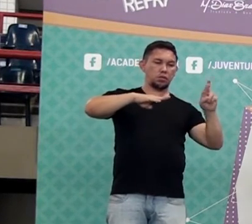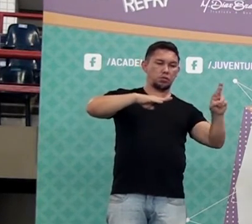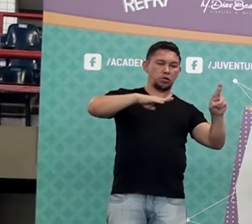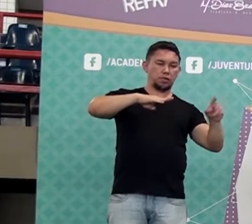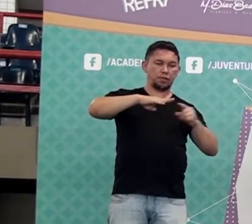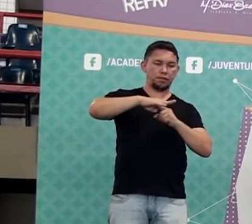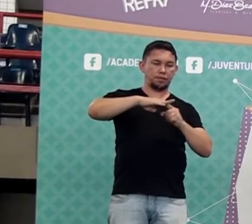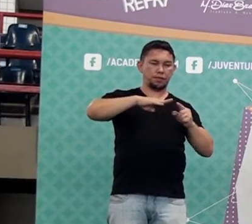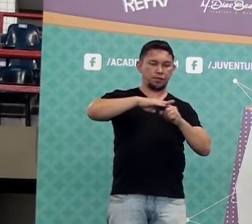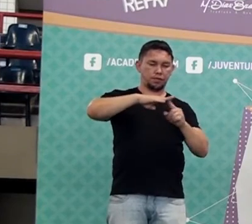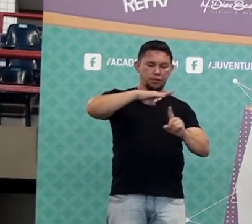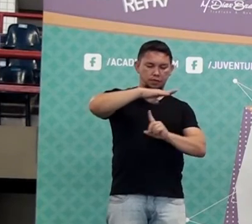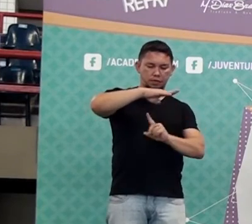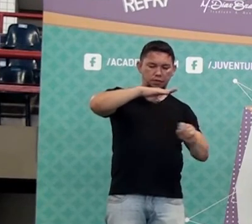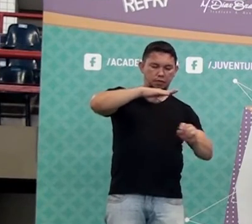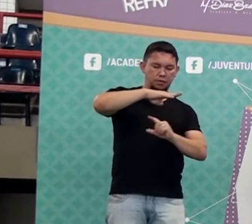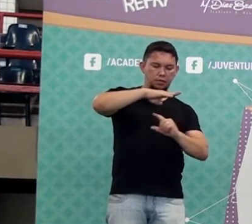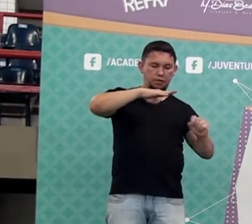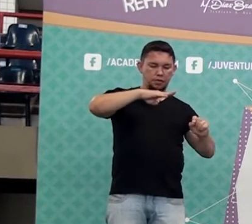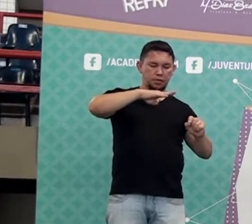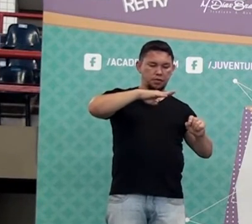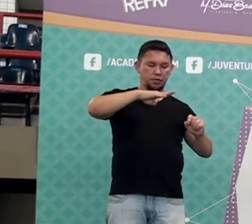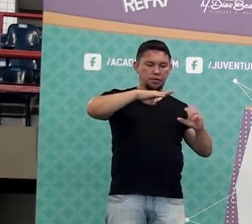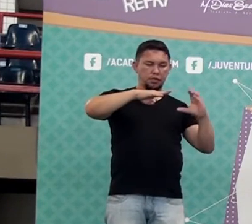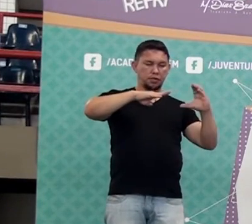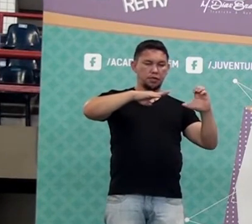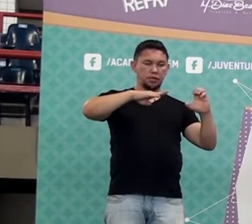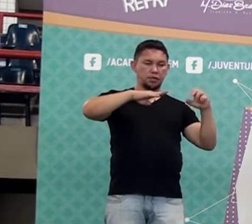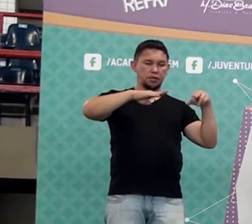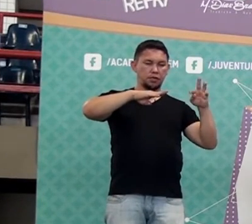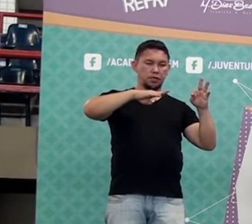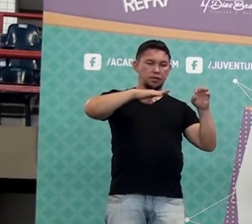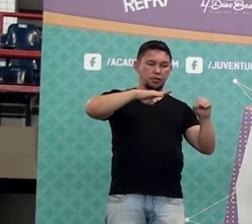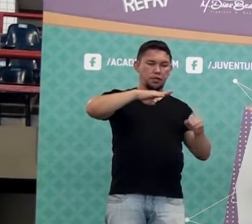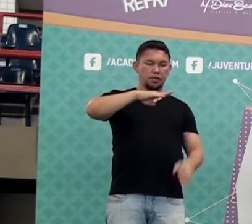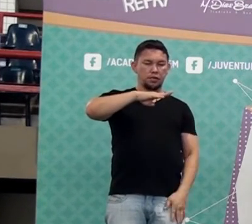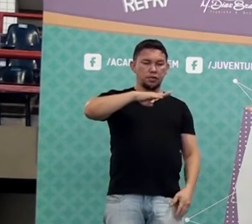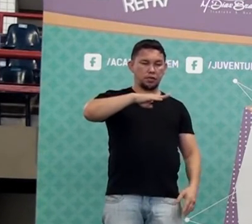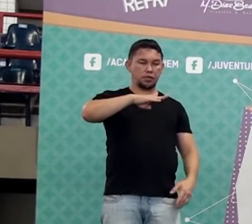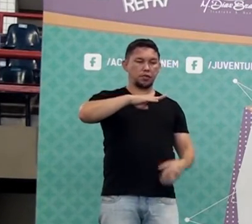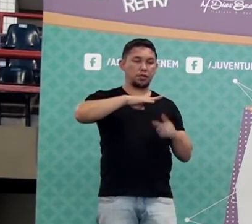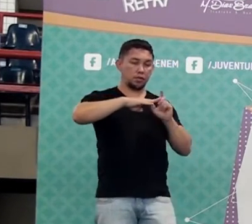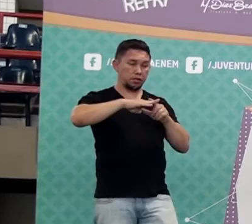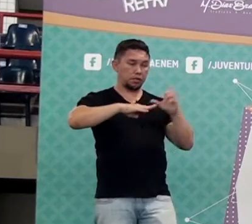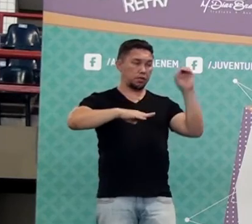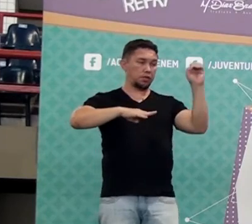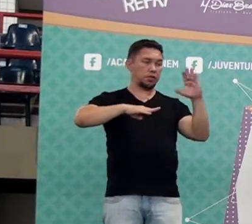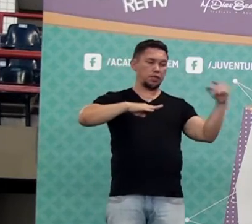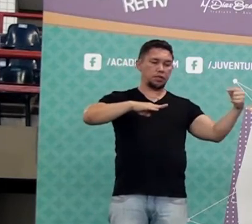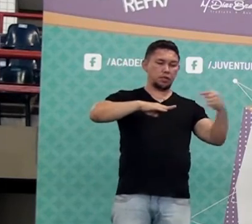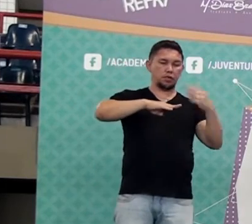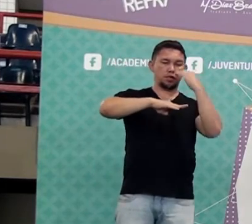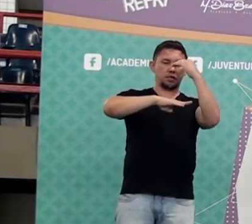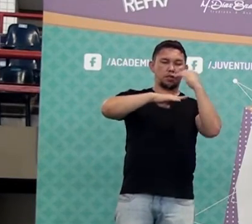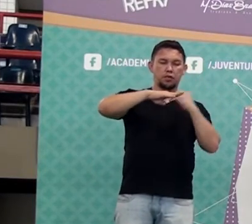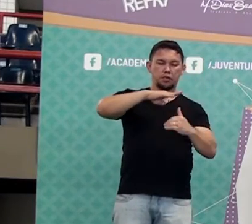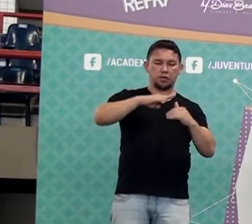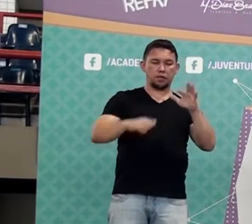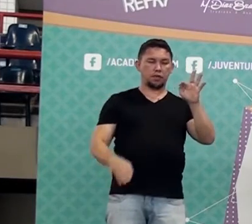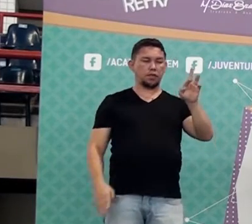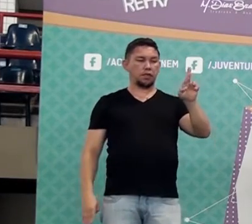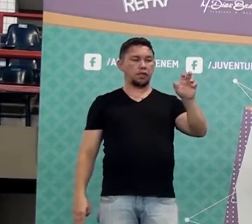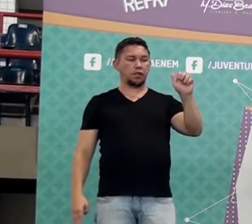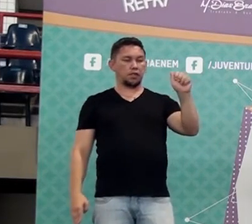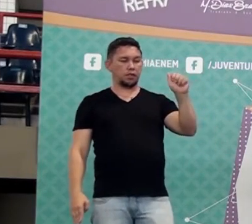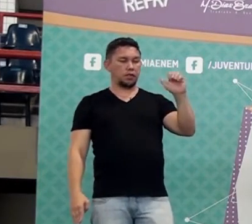Cento, 100. Está legal? Então vamos começar a aula assim. Porcentagem é o quê? Uma fração. Mas a